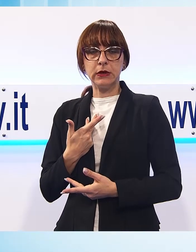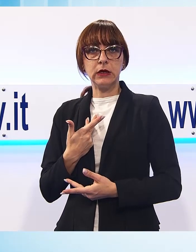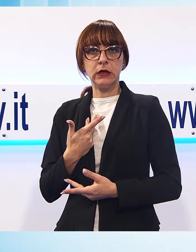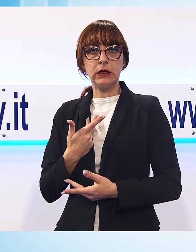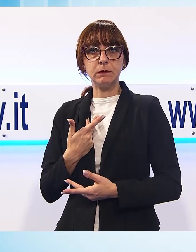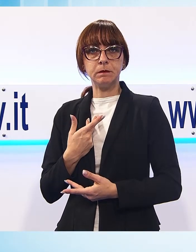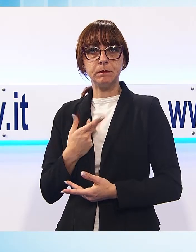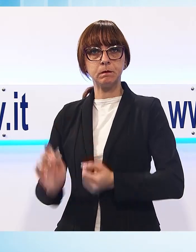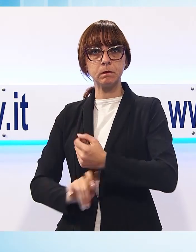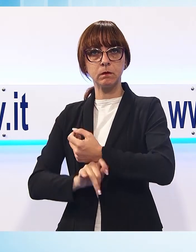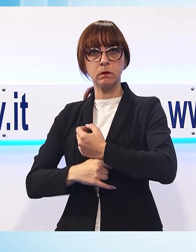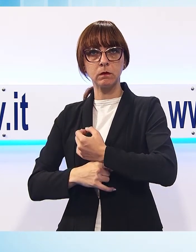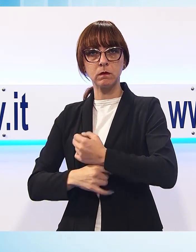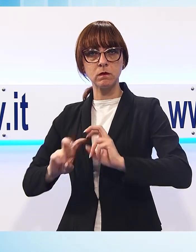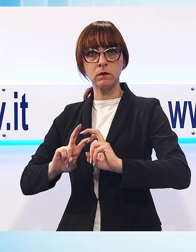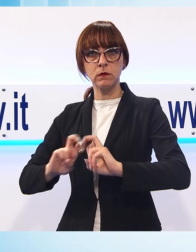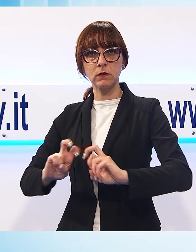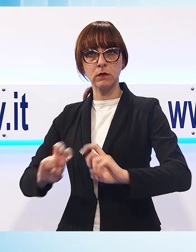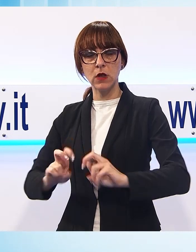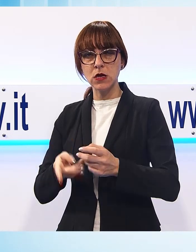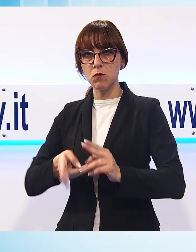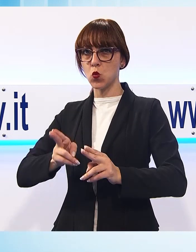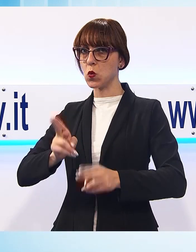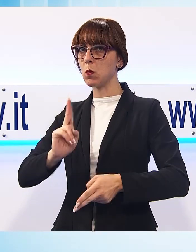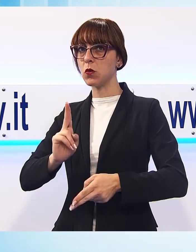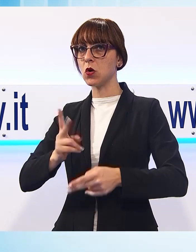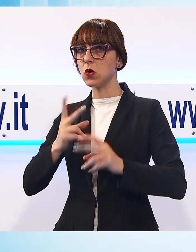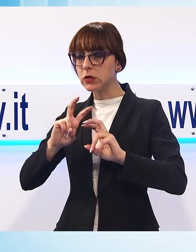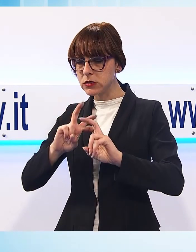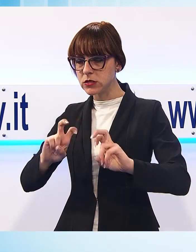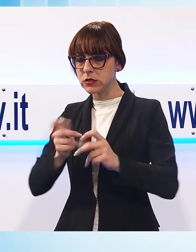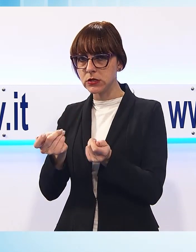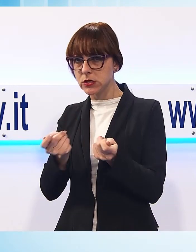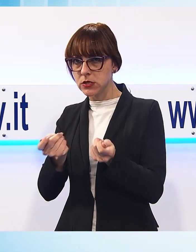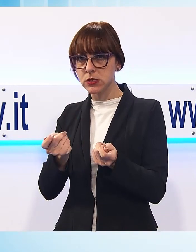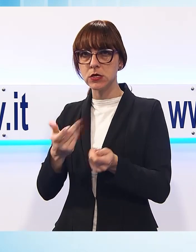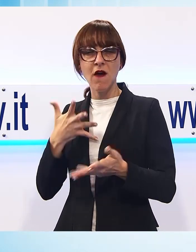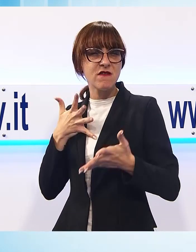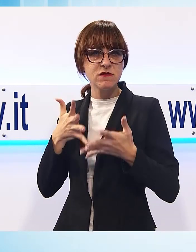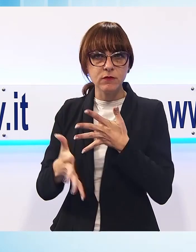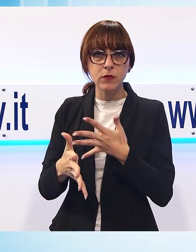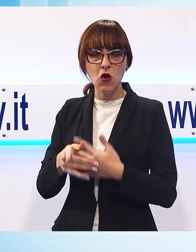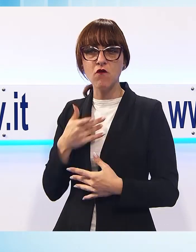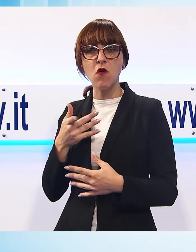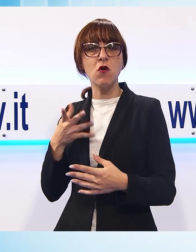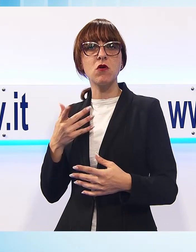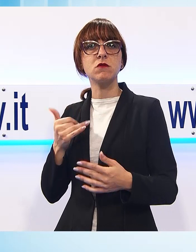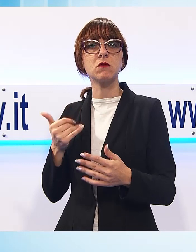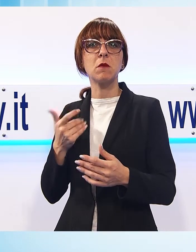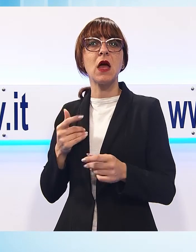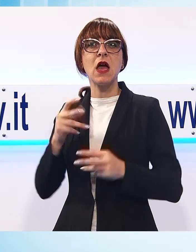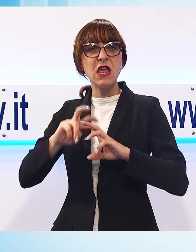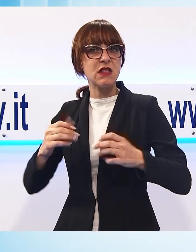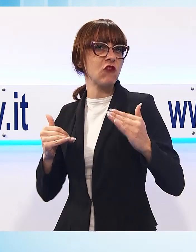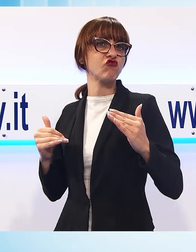ad intensificare al massimo le indagini coordinate attraverso l'impiego dei